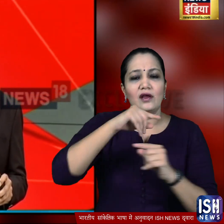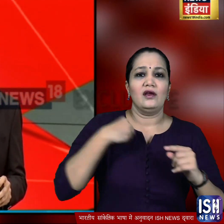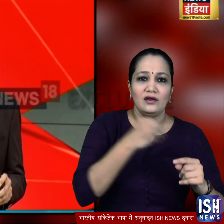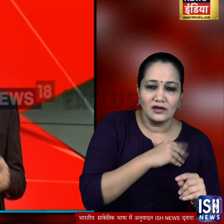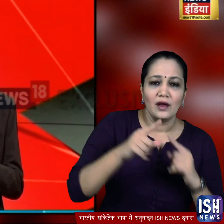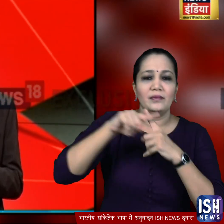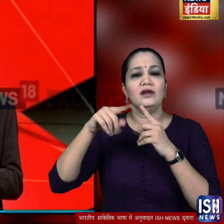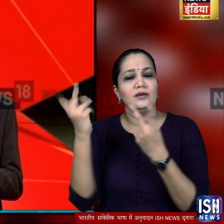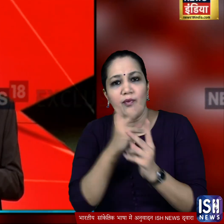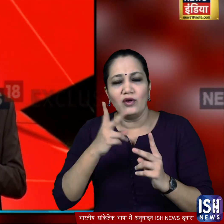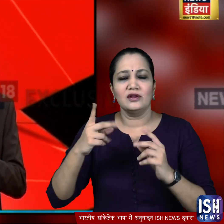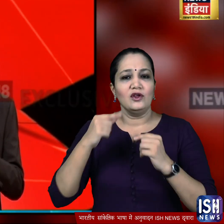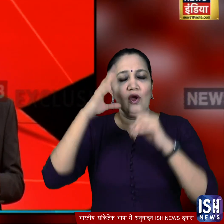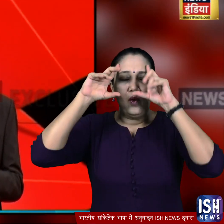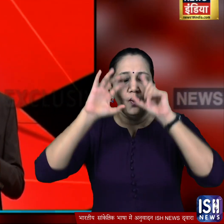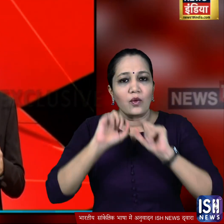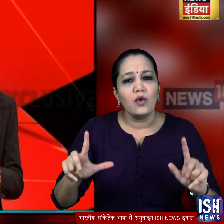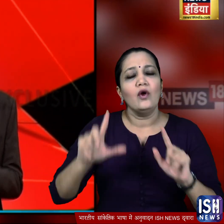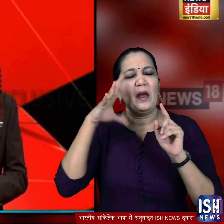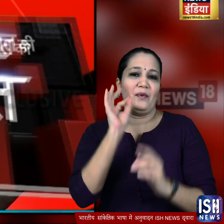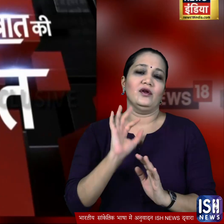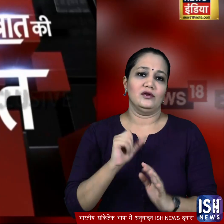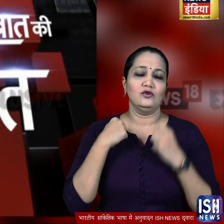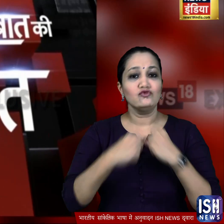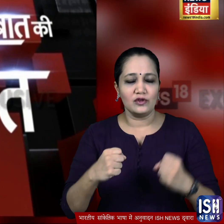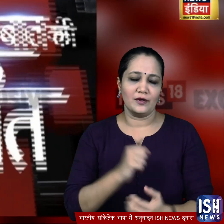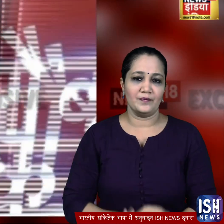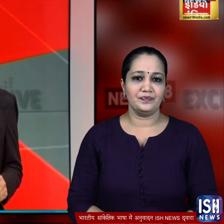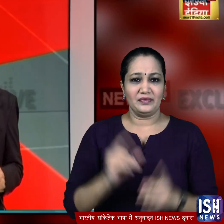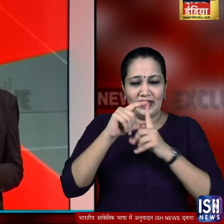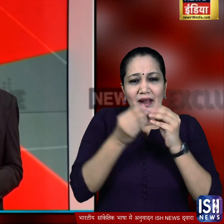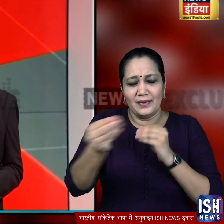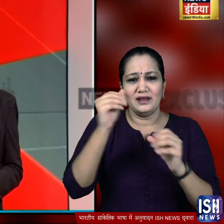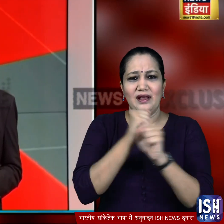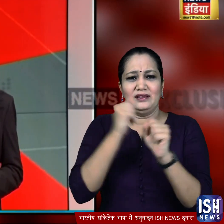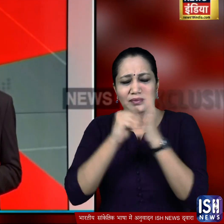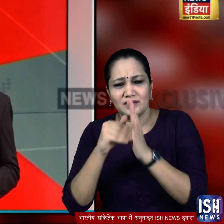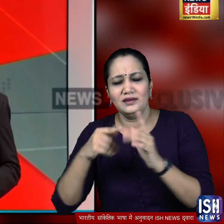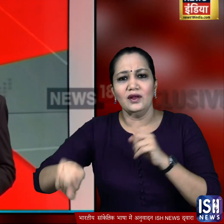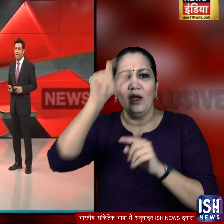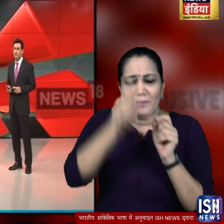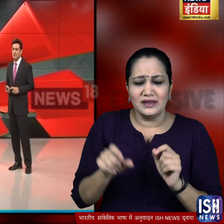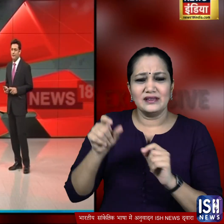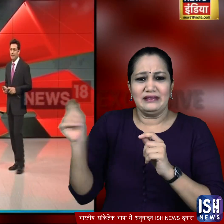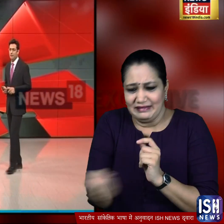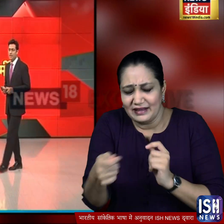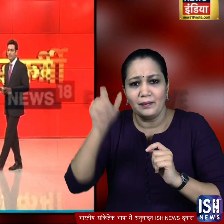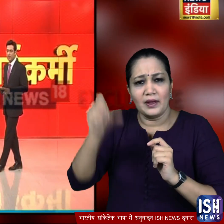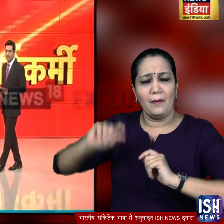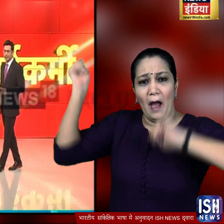दोनों का मन से शान्त और मजबूत होना जरूरी है दिल्ली के पास घाजियाबाद में अपनी साथी की पिटाई पर सफाई कर्मचारी भढ़क गया